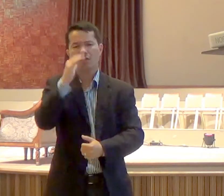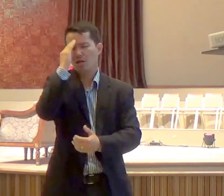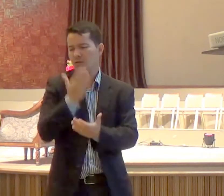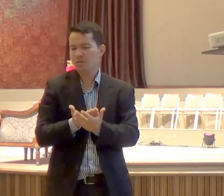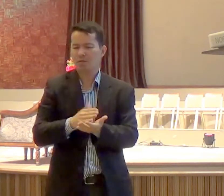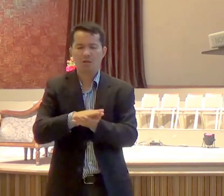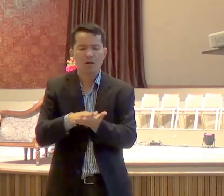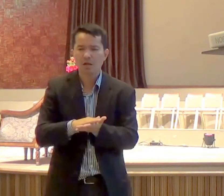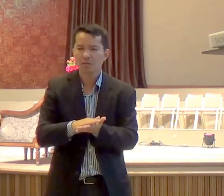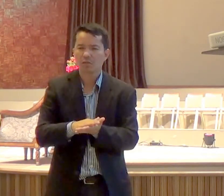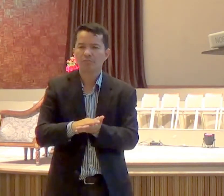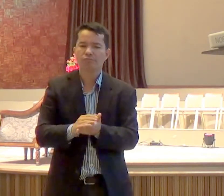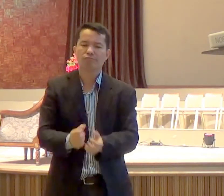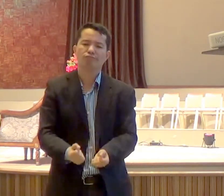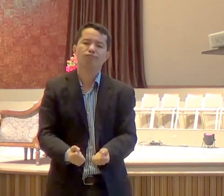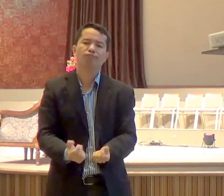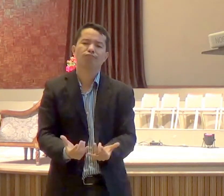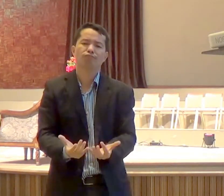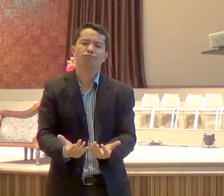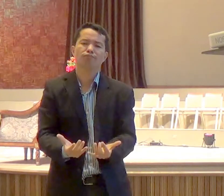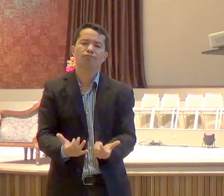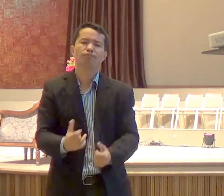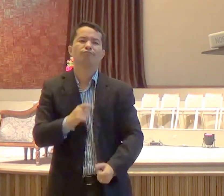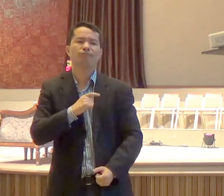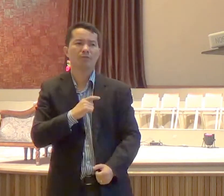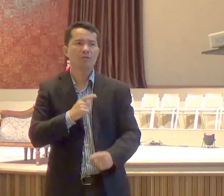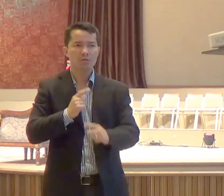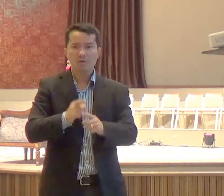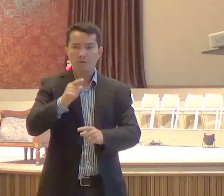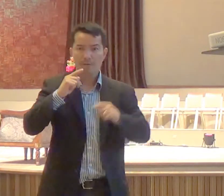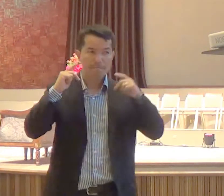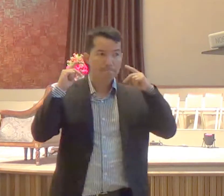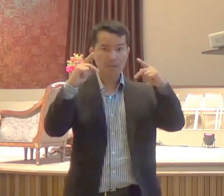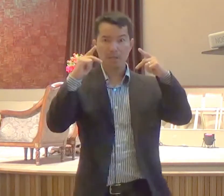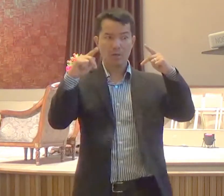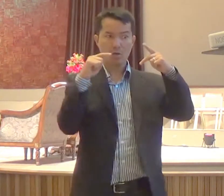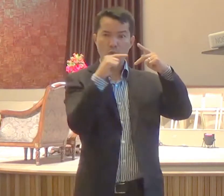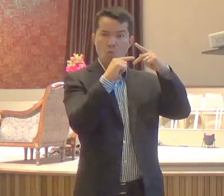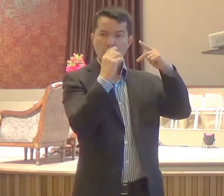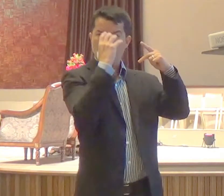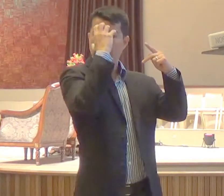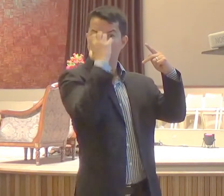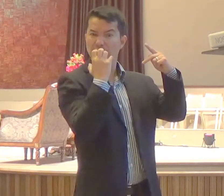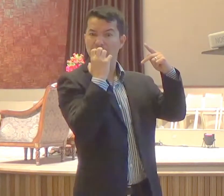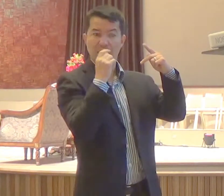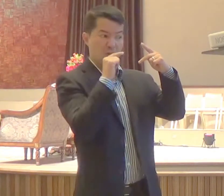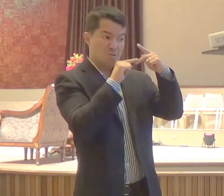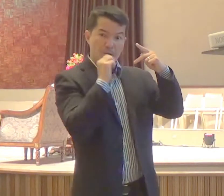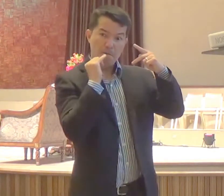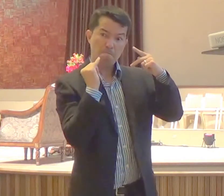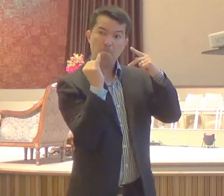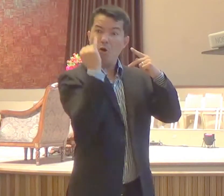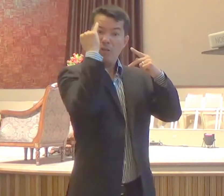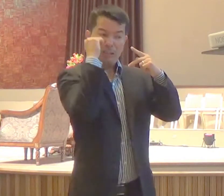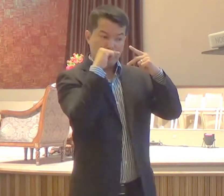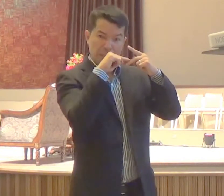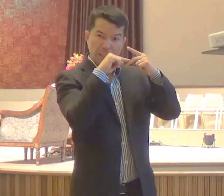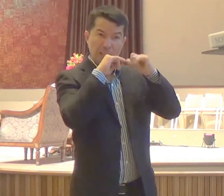é extremamente séria, extremamente importante, porque ela pode fazer diferença eterna